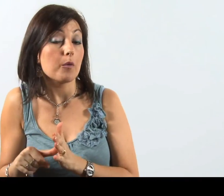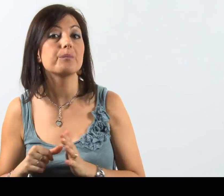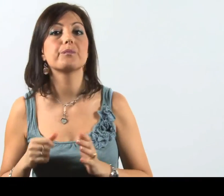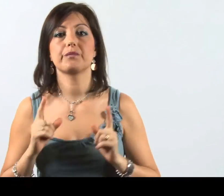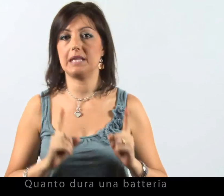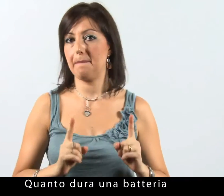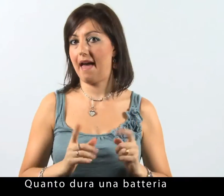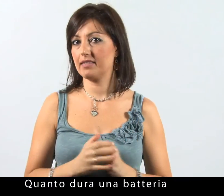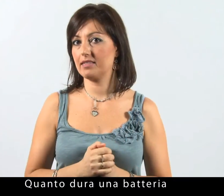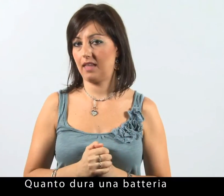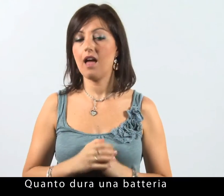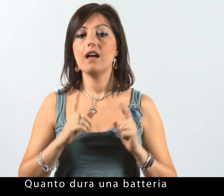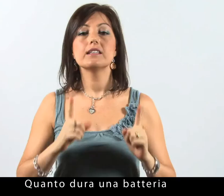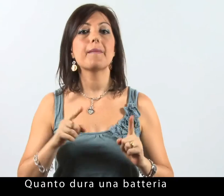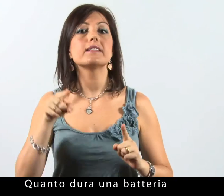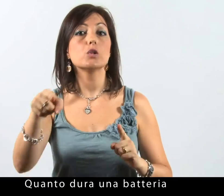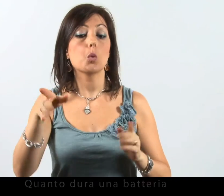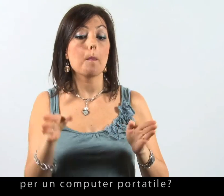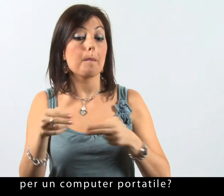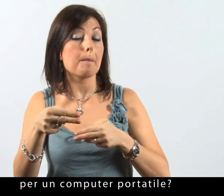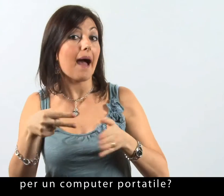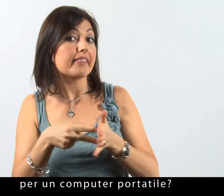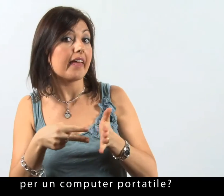Quanto dura una batteria per un computer portatile?